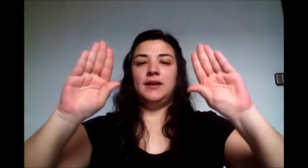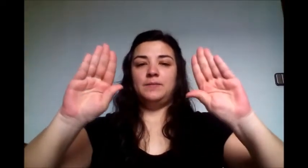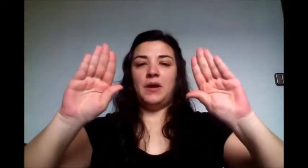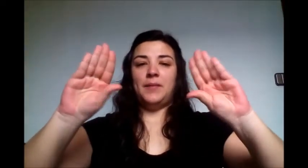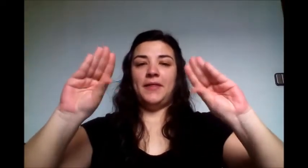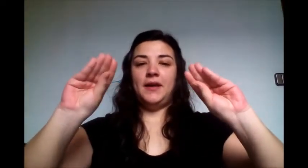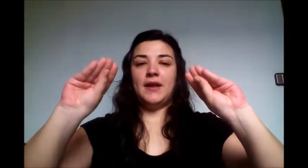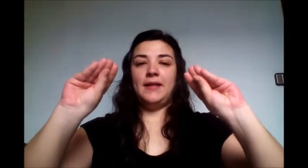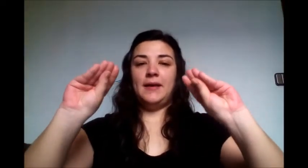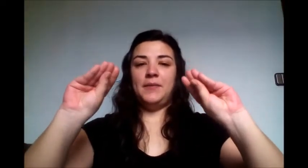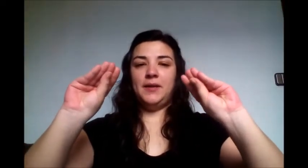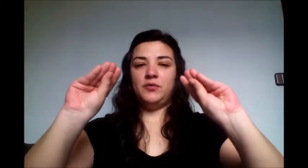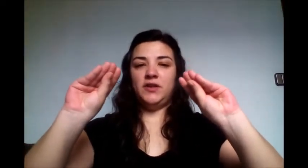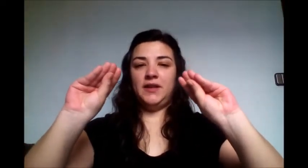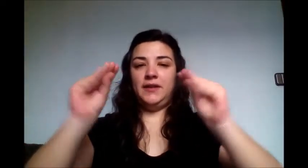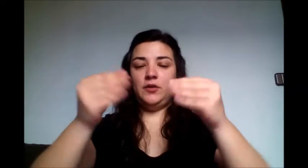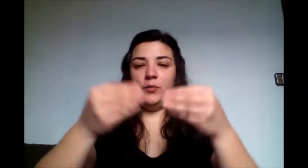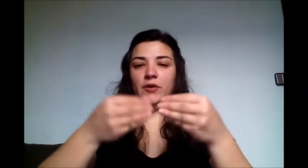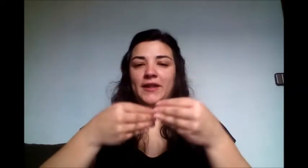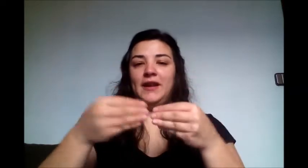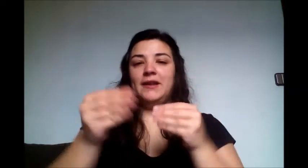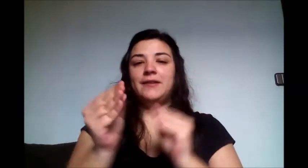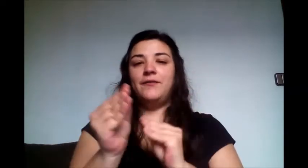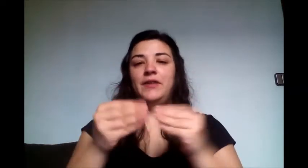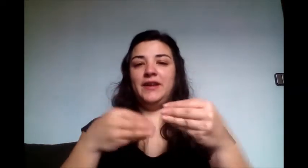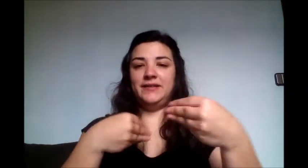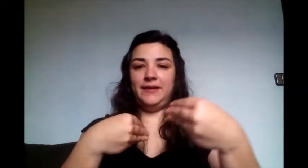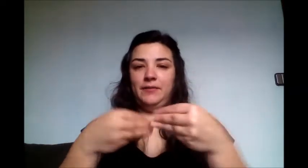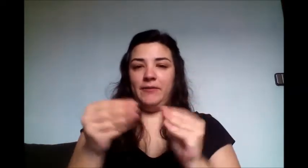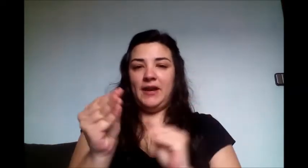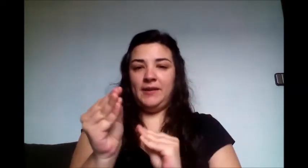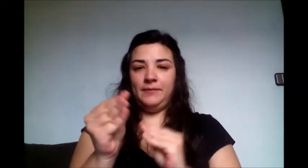Palma cerrada. Metemos el dedito por detrás. Flexible, ¿vale?